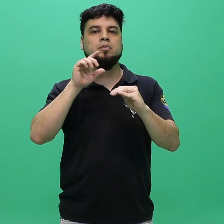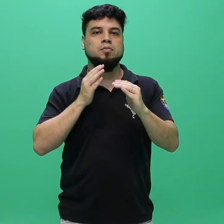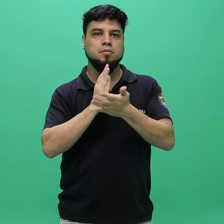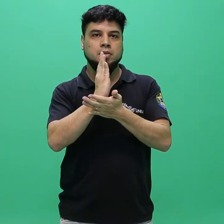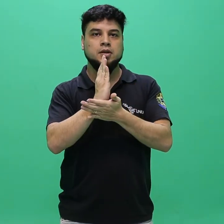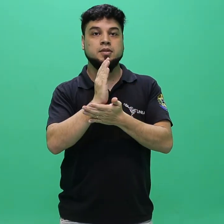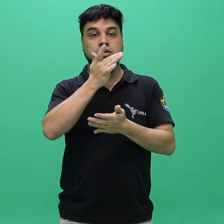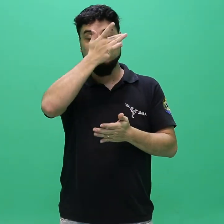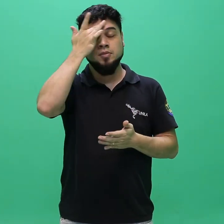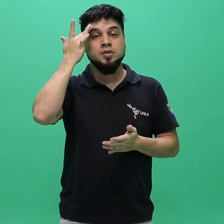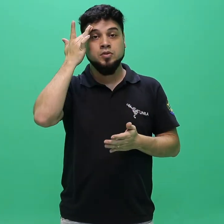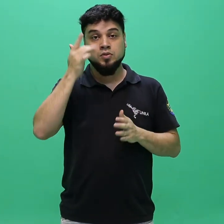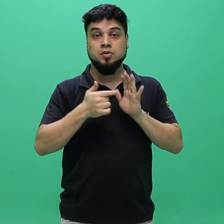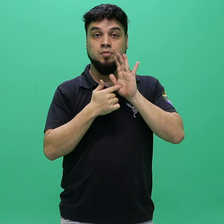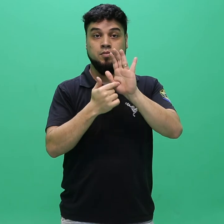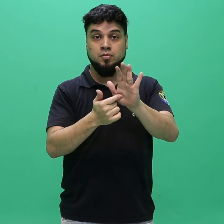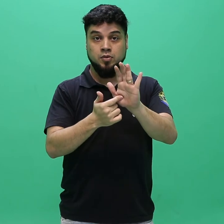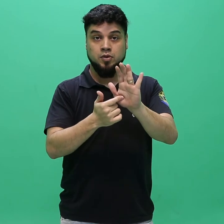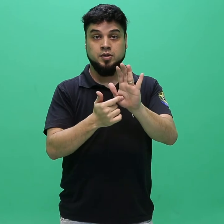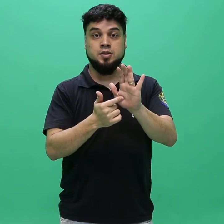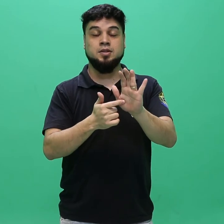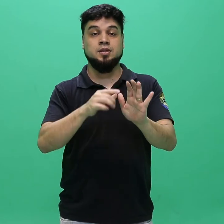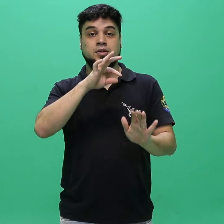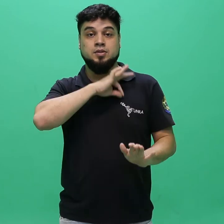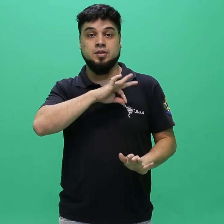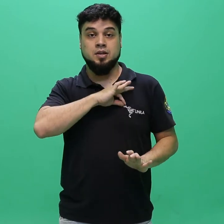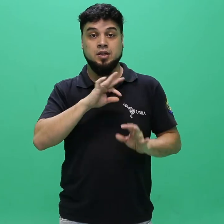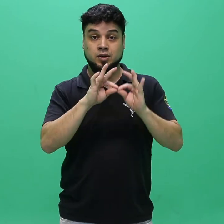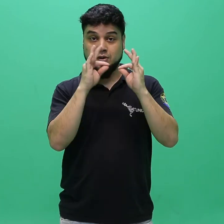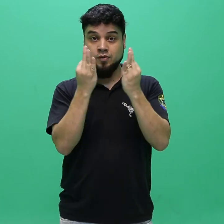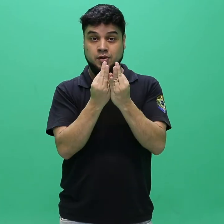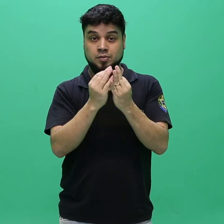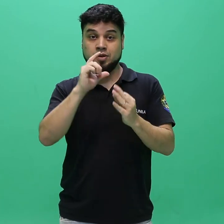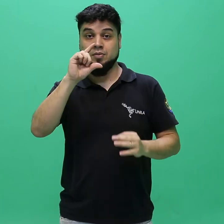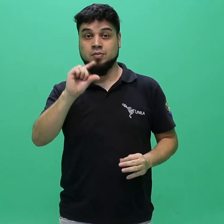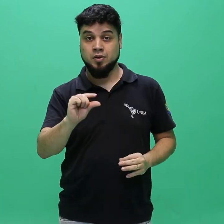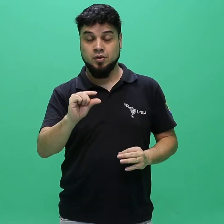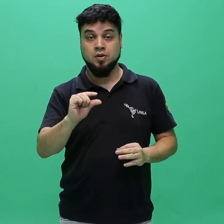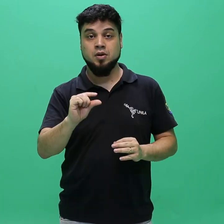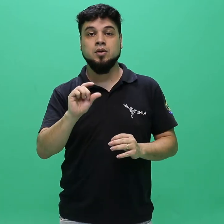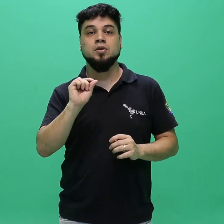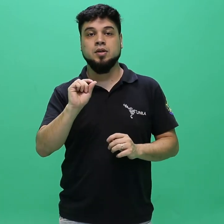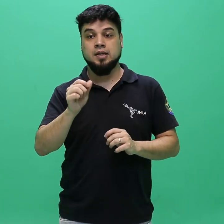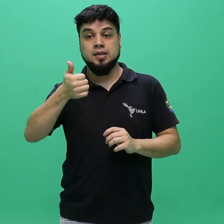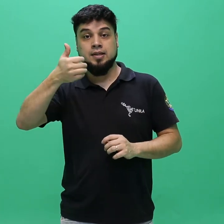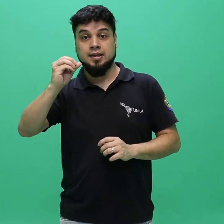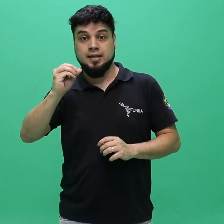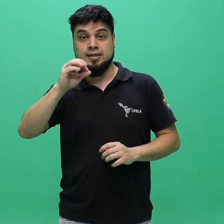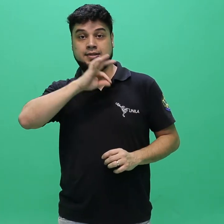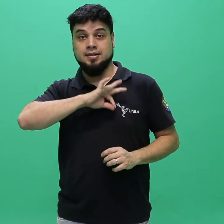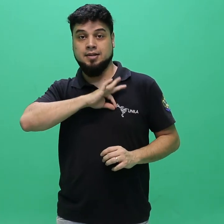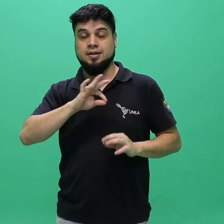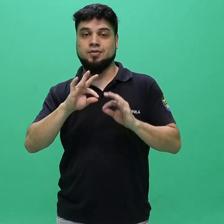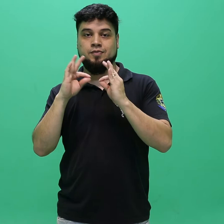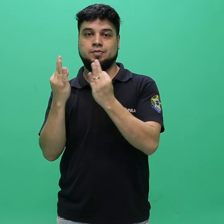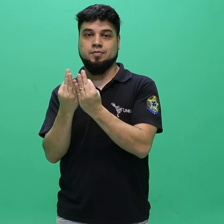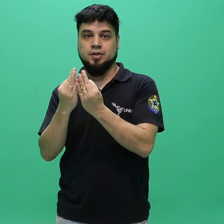públicas de ensino superior darão prioridade de matrícula ao candidato que comprove ter renda familiar